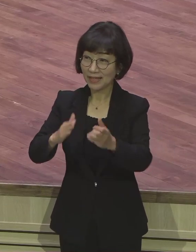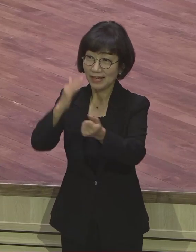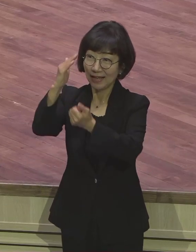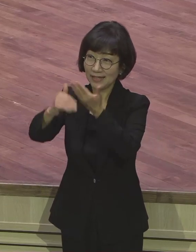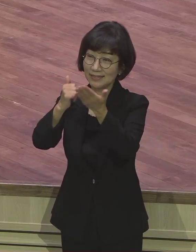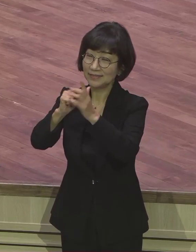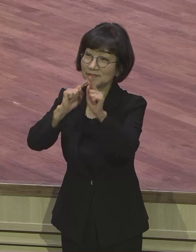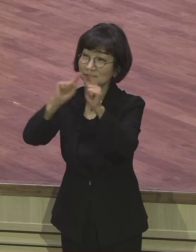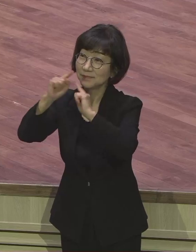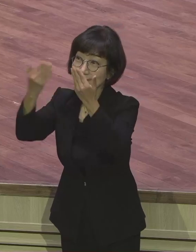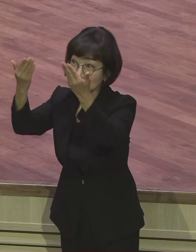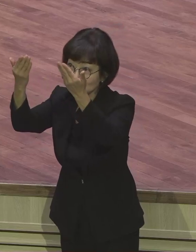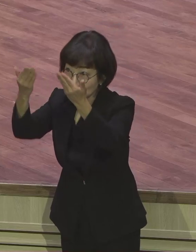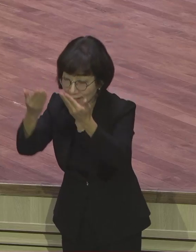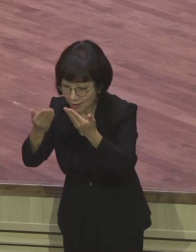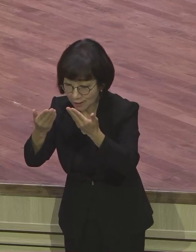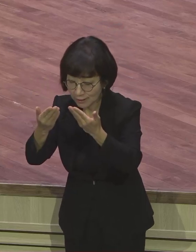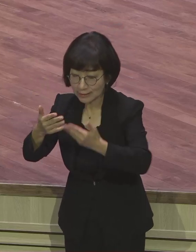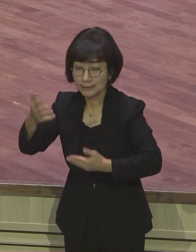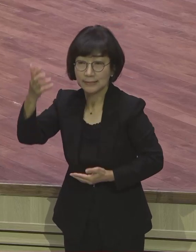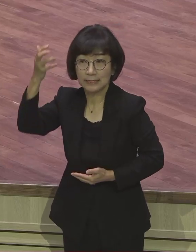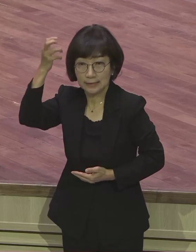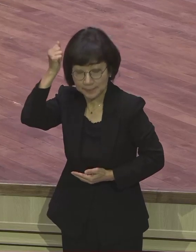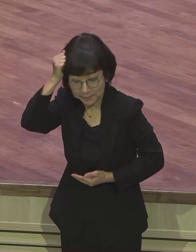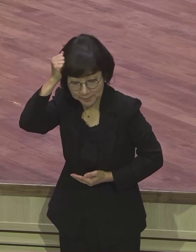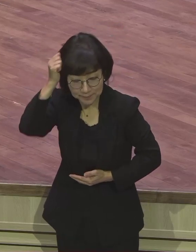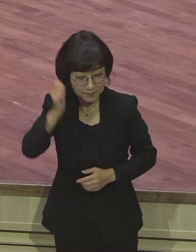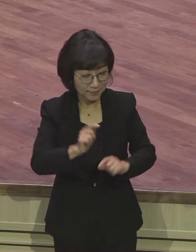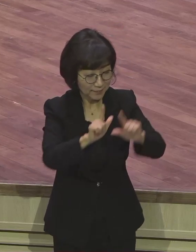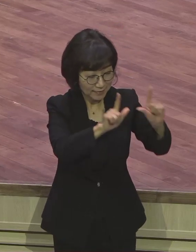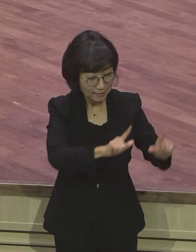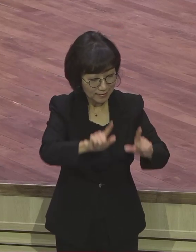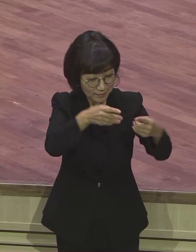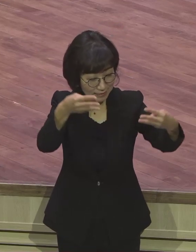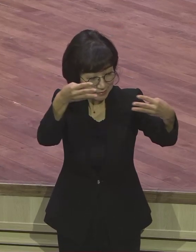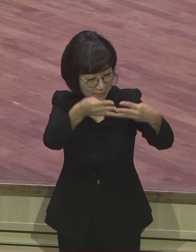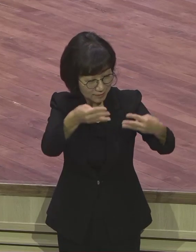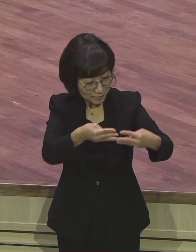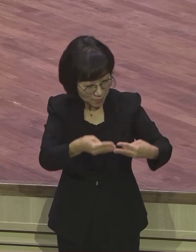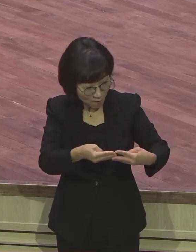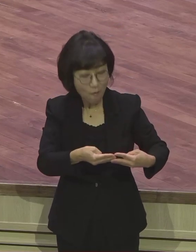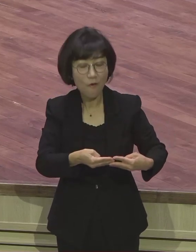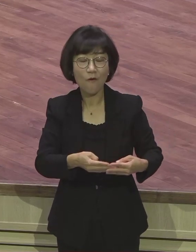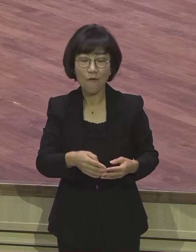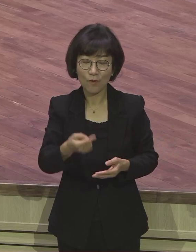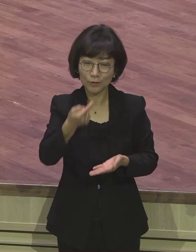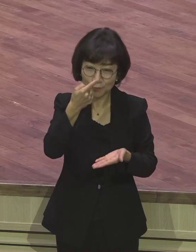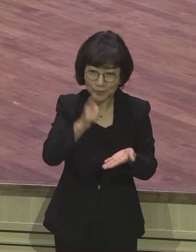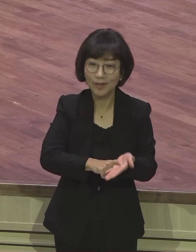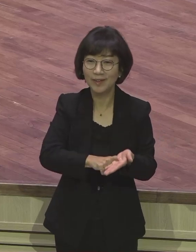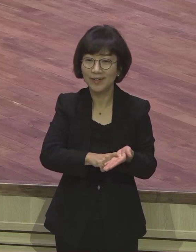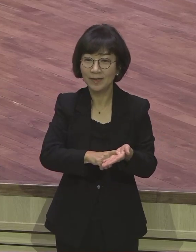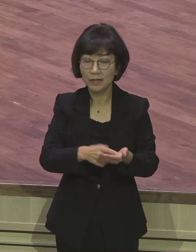말씀대로 단순히 적용하면 모든 게 쉽습니다. 그런데 어렵게